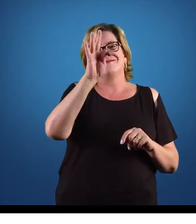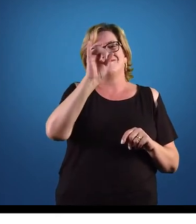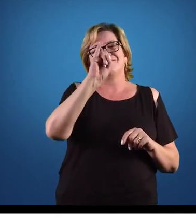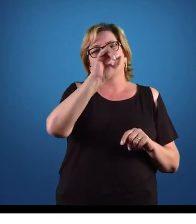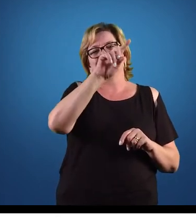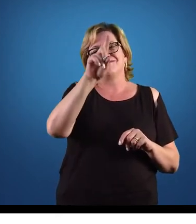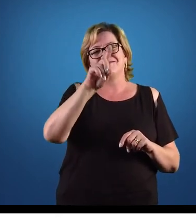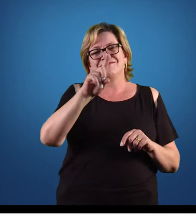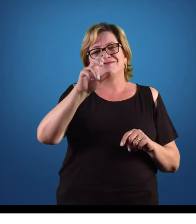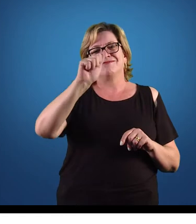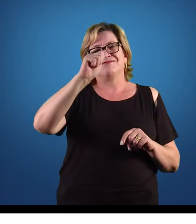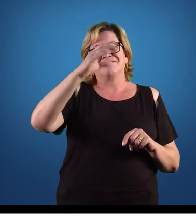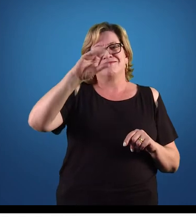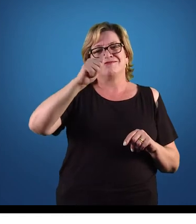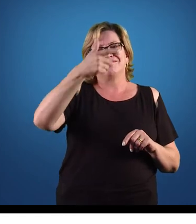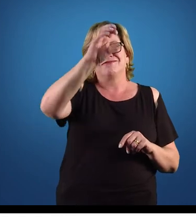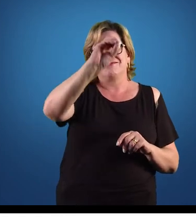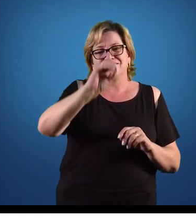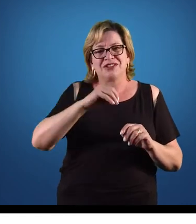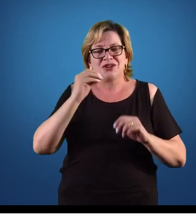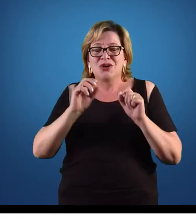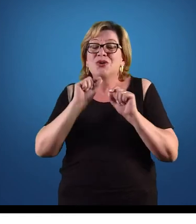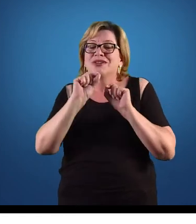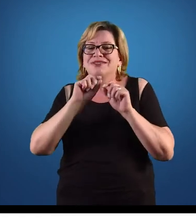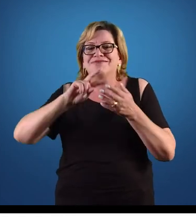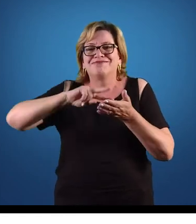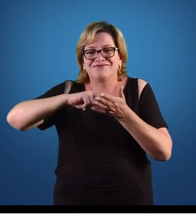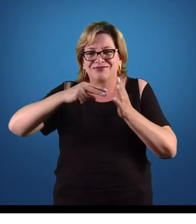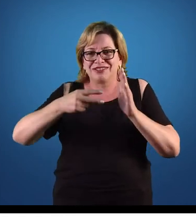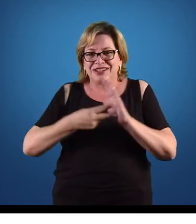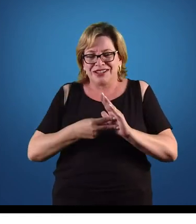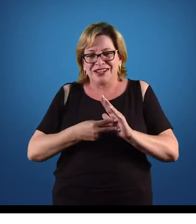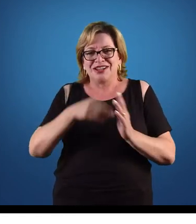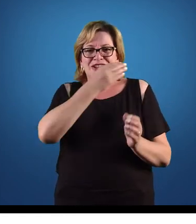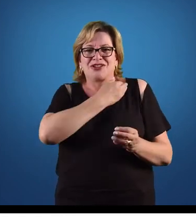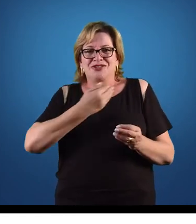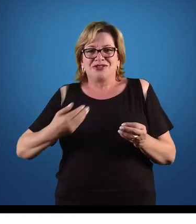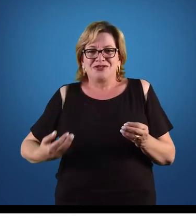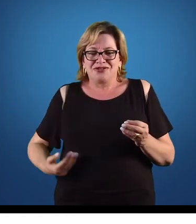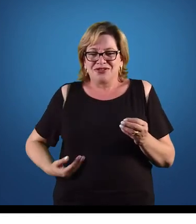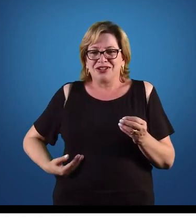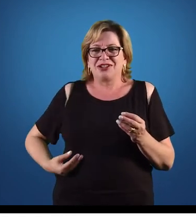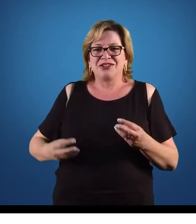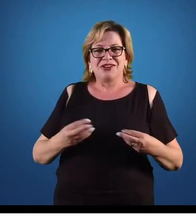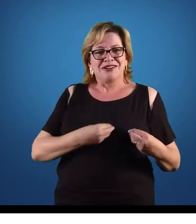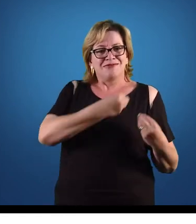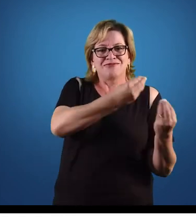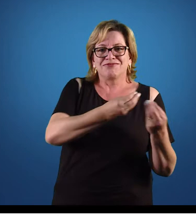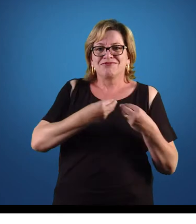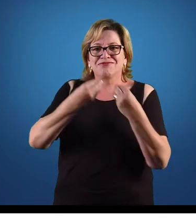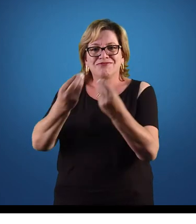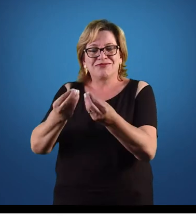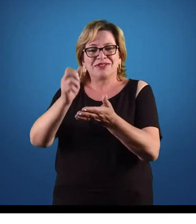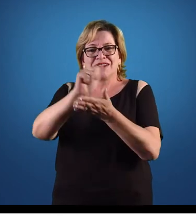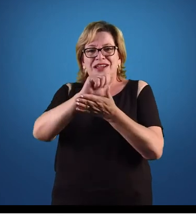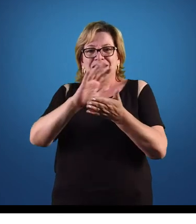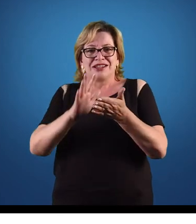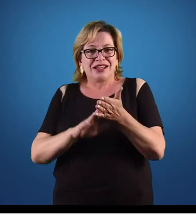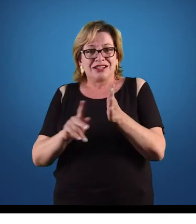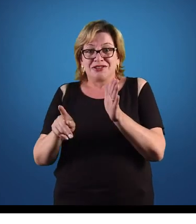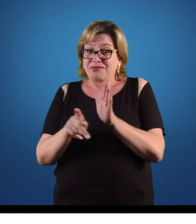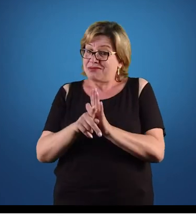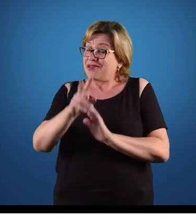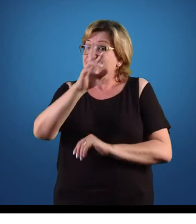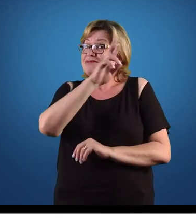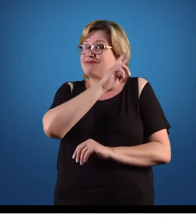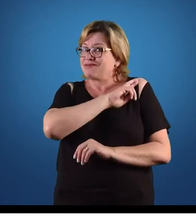Estado transferiu várias de suas atividades que estavam